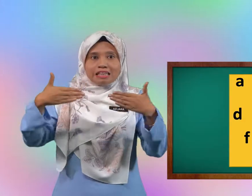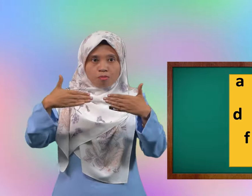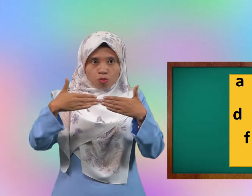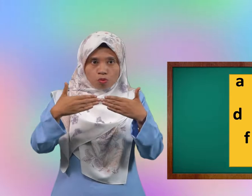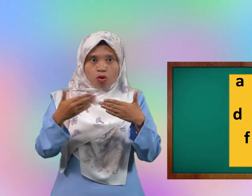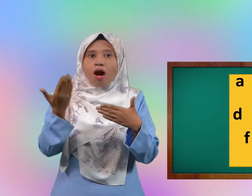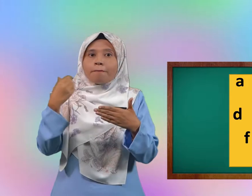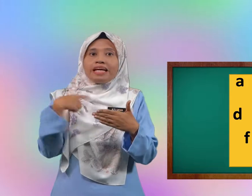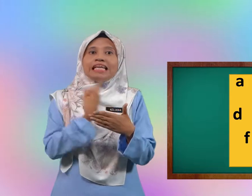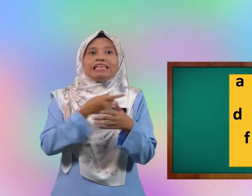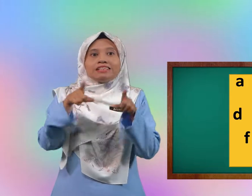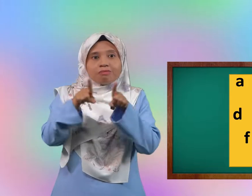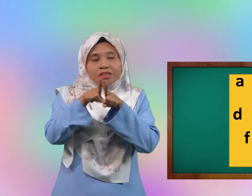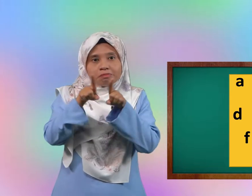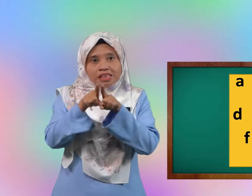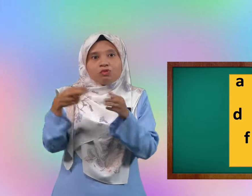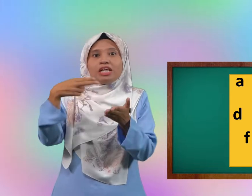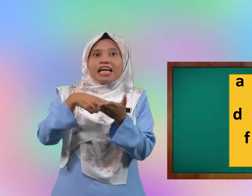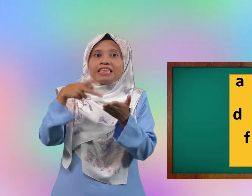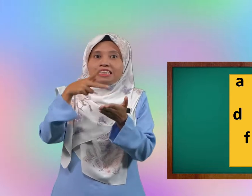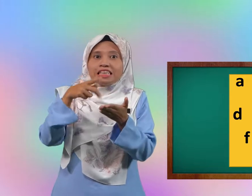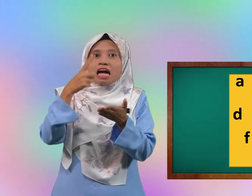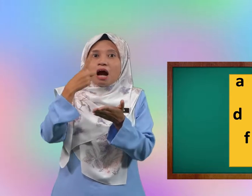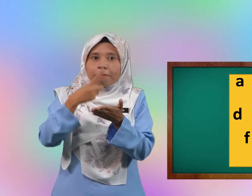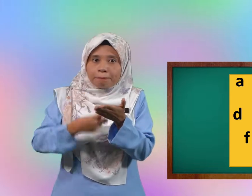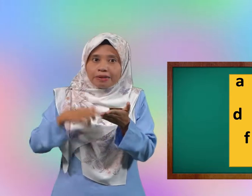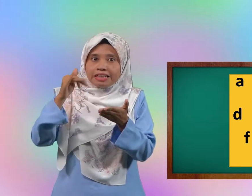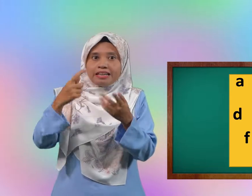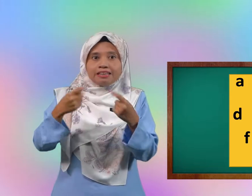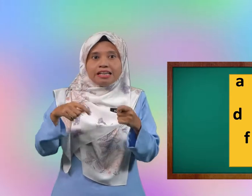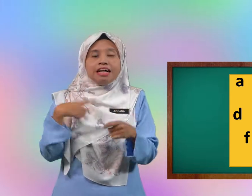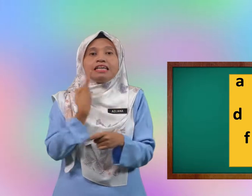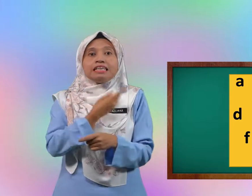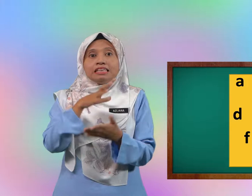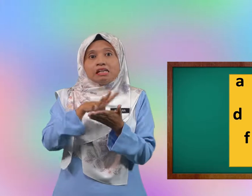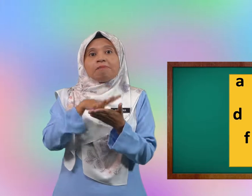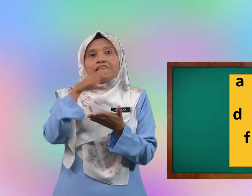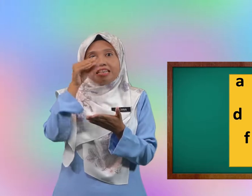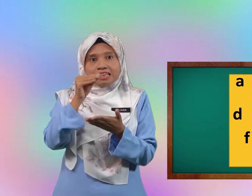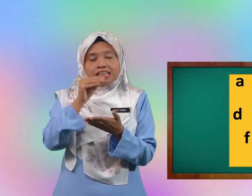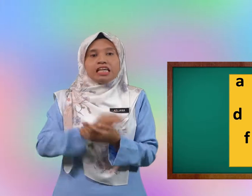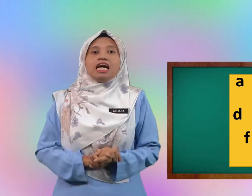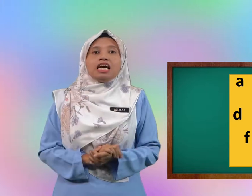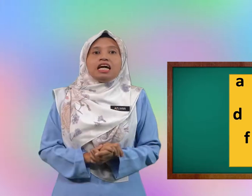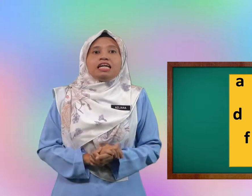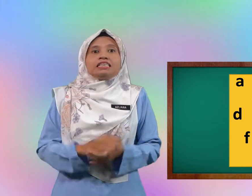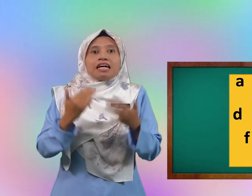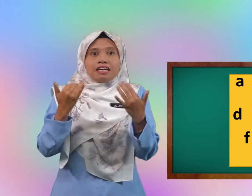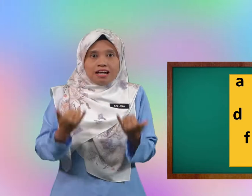sambung mari kita sama-sama ulang kaji apa yang telah kita pelajari. sekarang